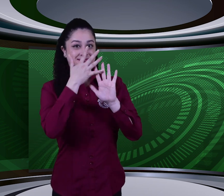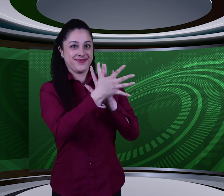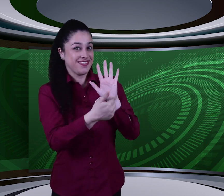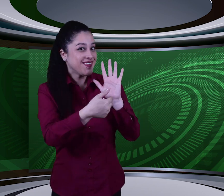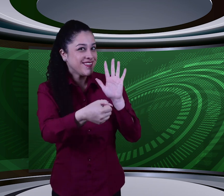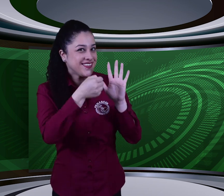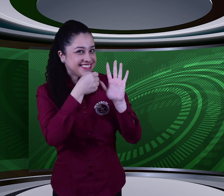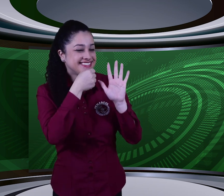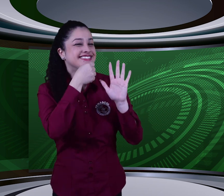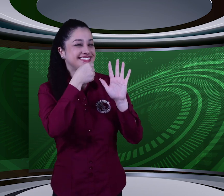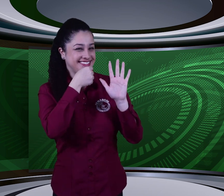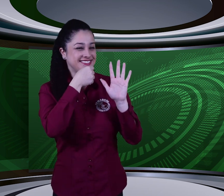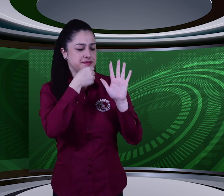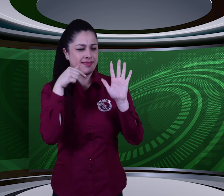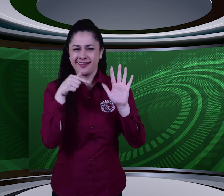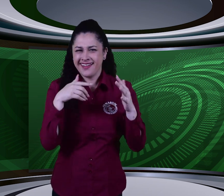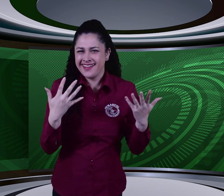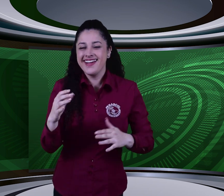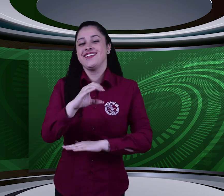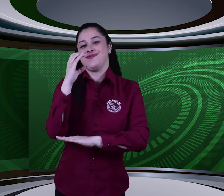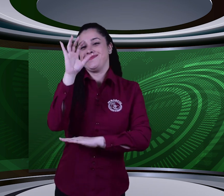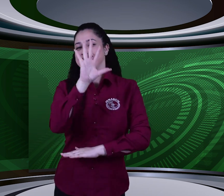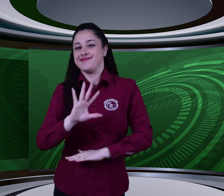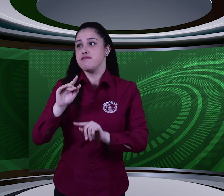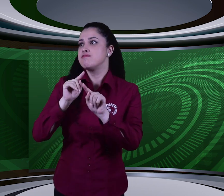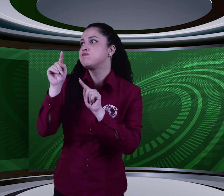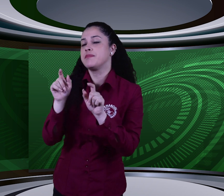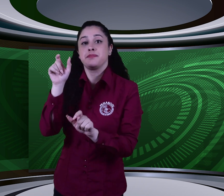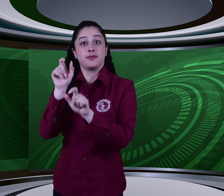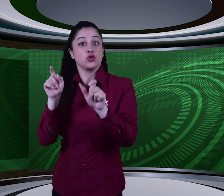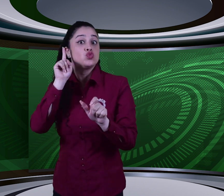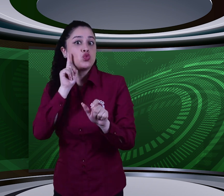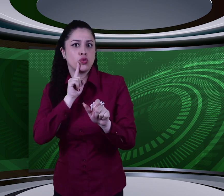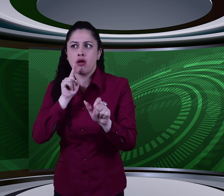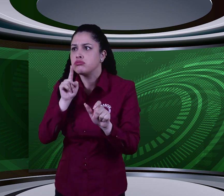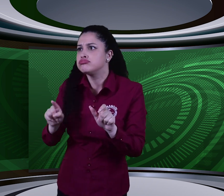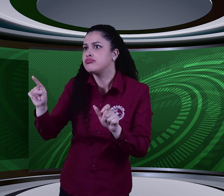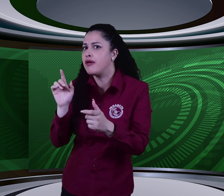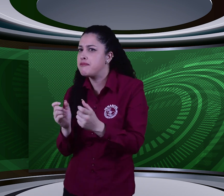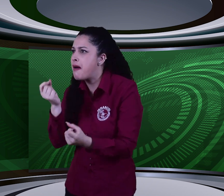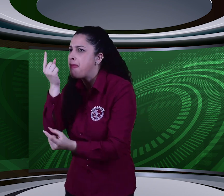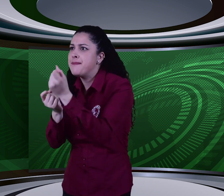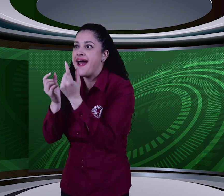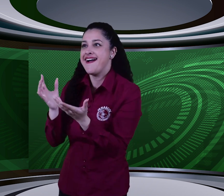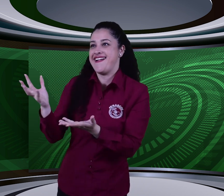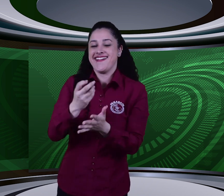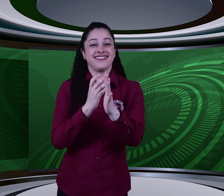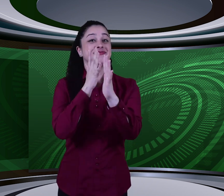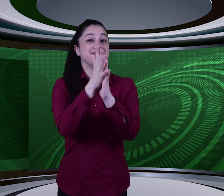Bienvenidos a Noticienales, el noticiero que informa los acontecimientos más importantes de las personas sordas en el país.